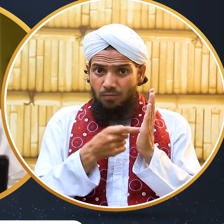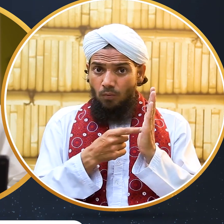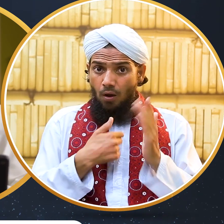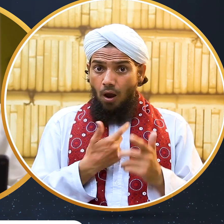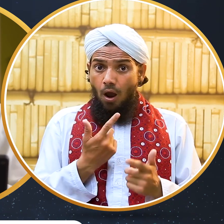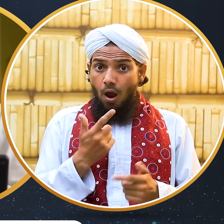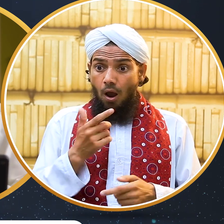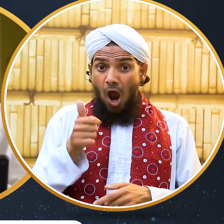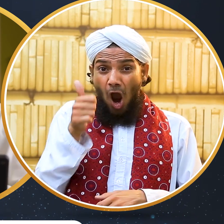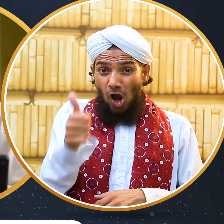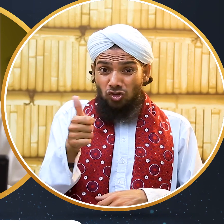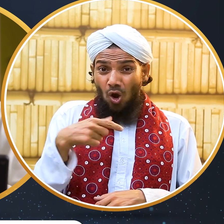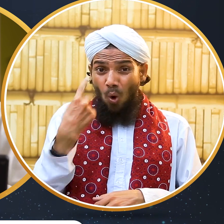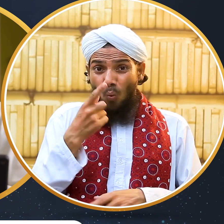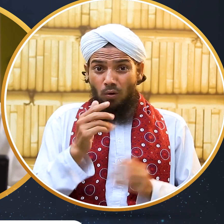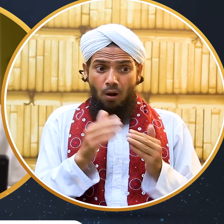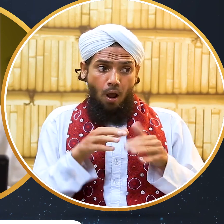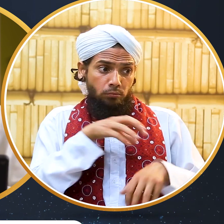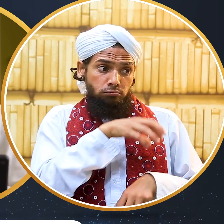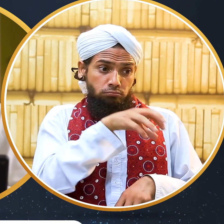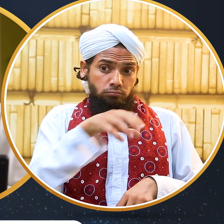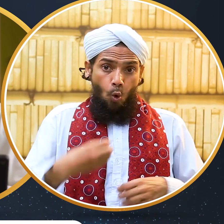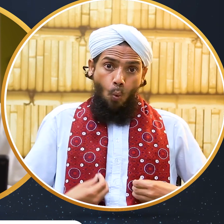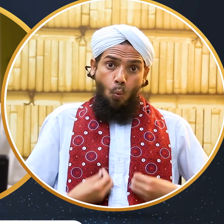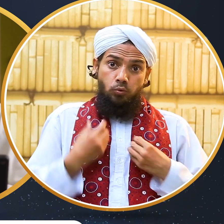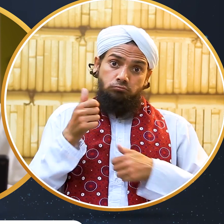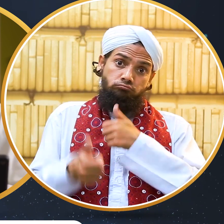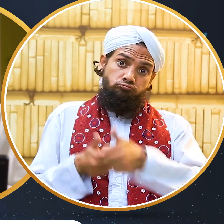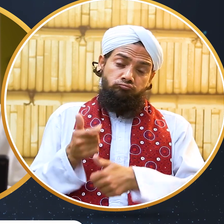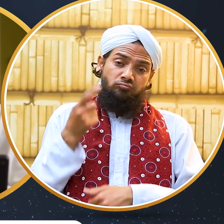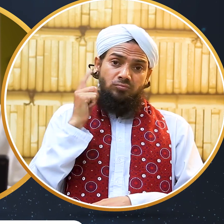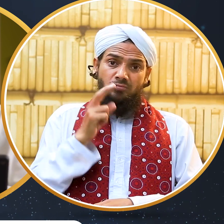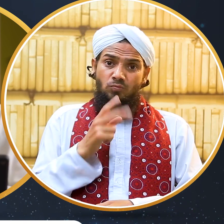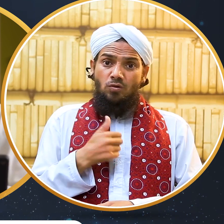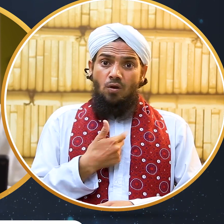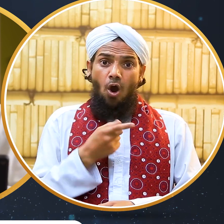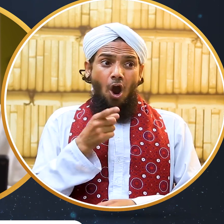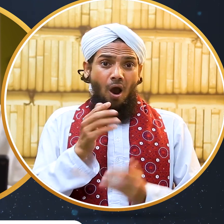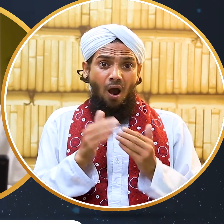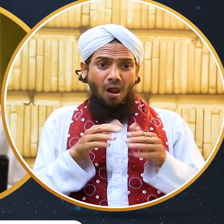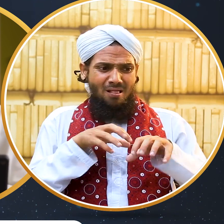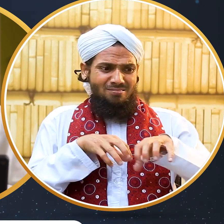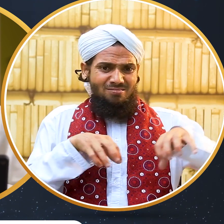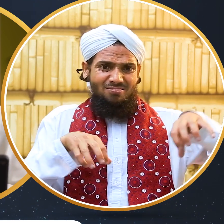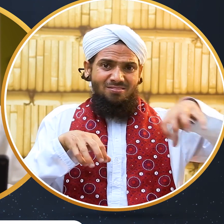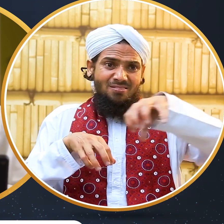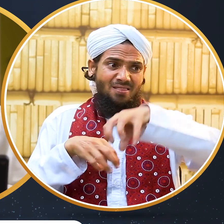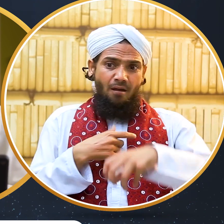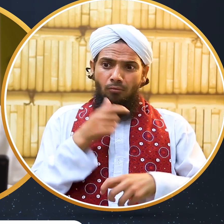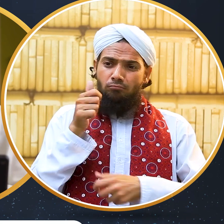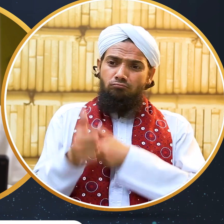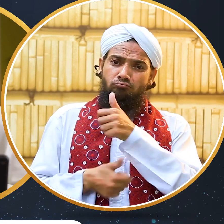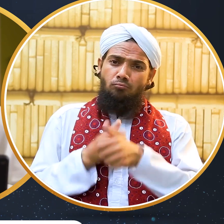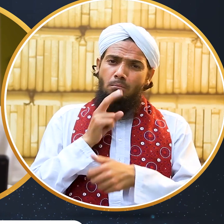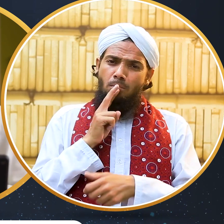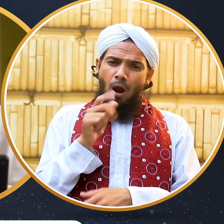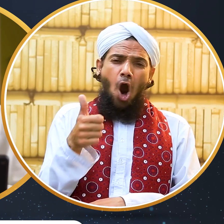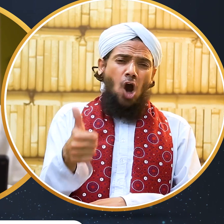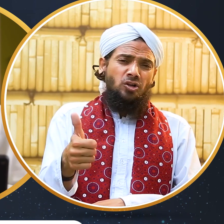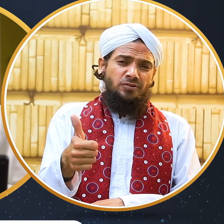ہے جس کا پڑوسی اس سے راضی ہو کیا ہم ایسے ہیں کہ ہمارا پڑوسی ہم سے خوش ہو پڑوسی ہمارے بارے